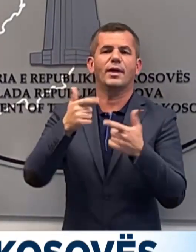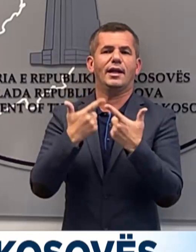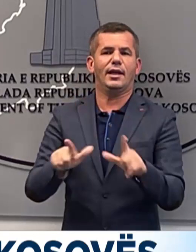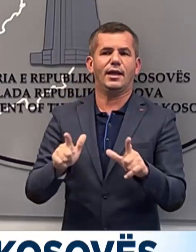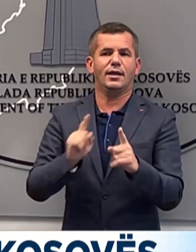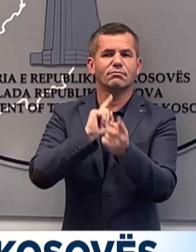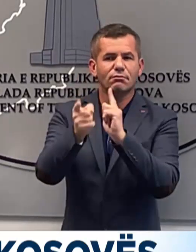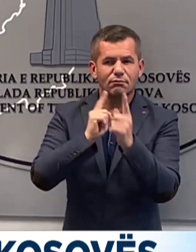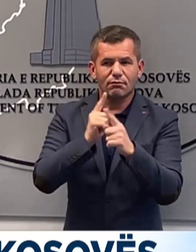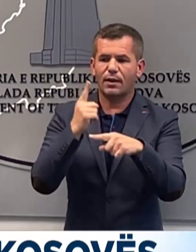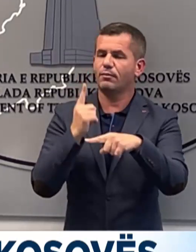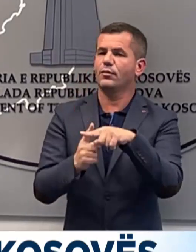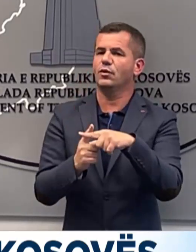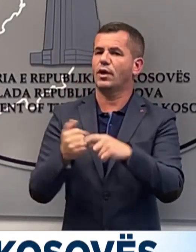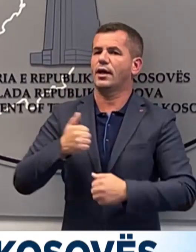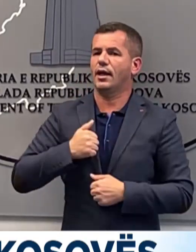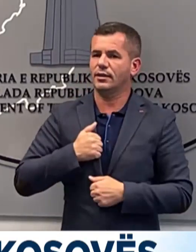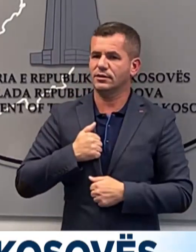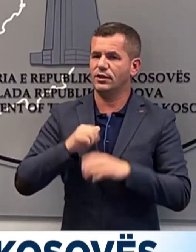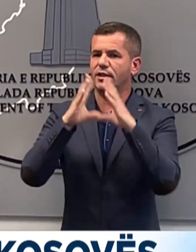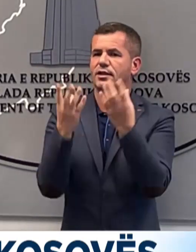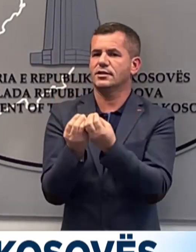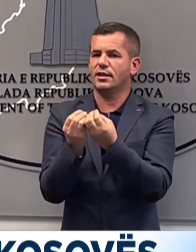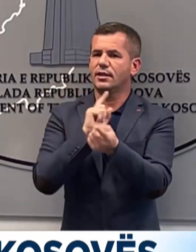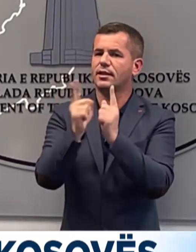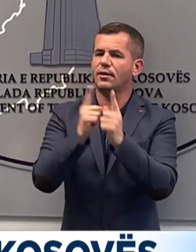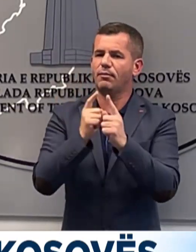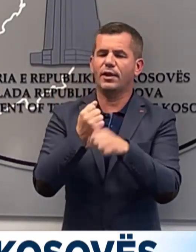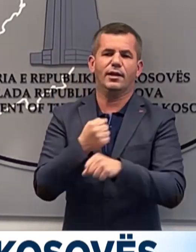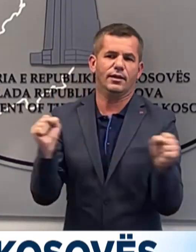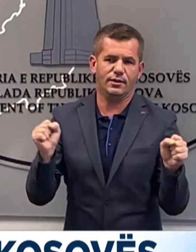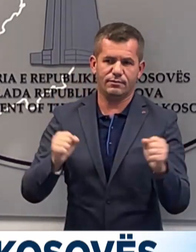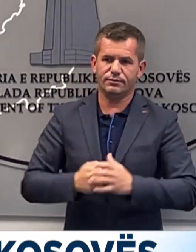dhe ka garanciën të qarkulimi të lirë.